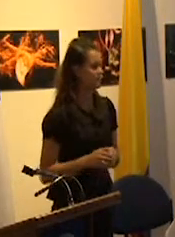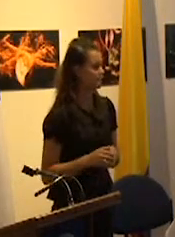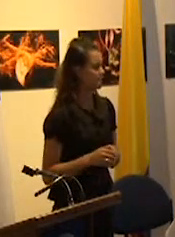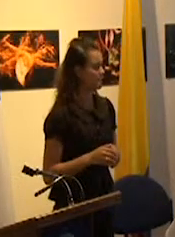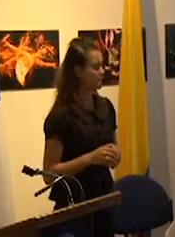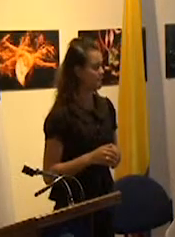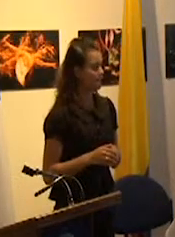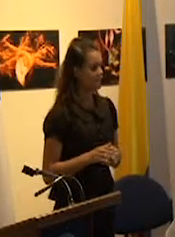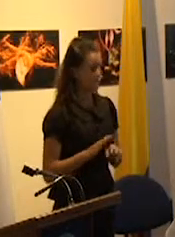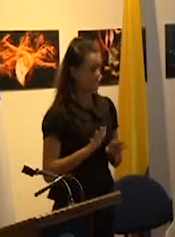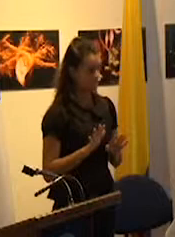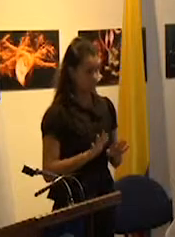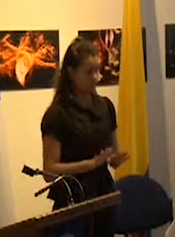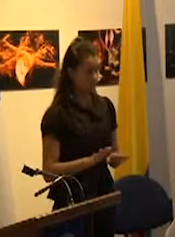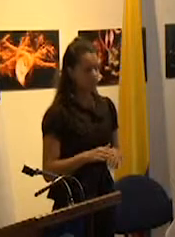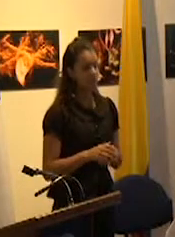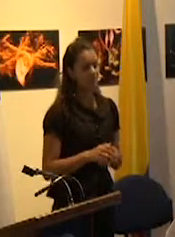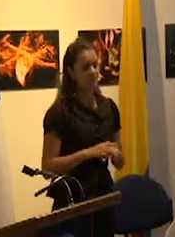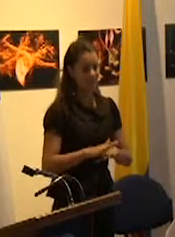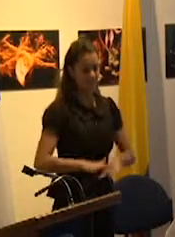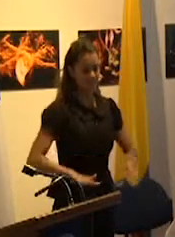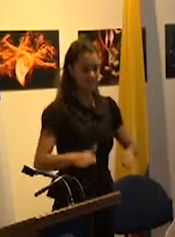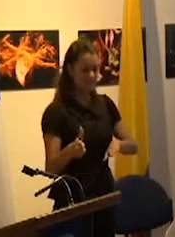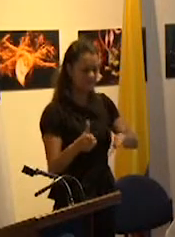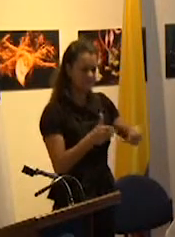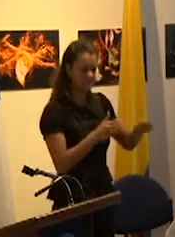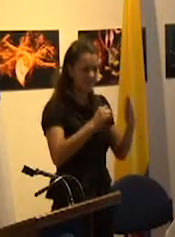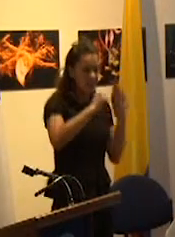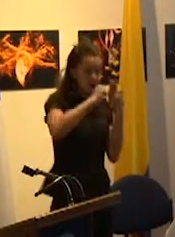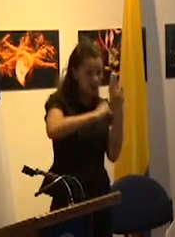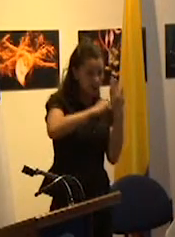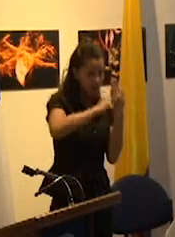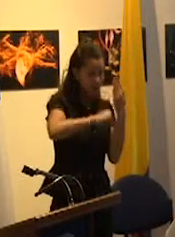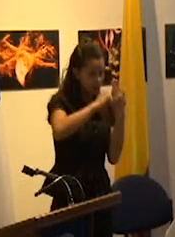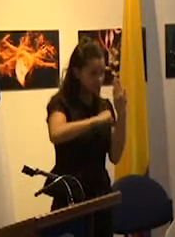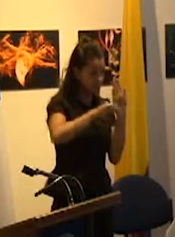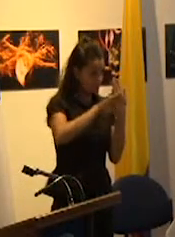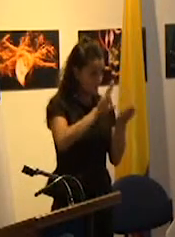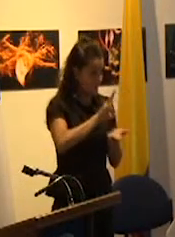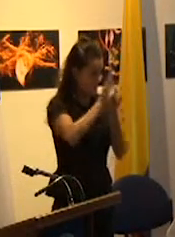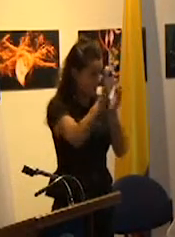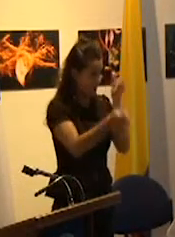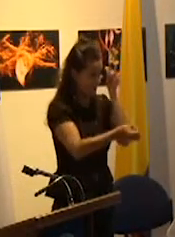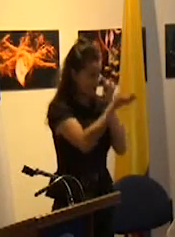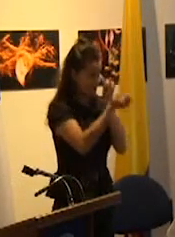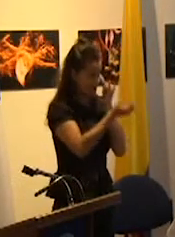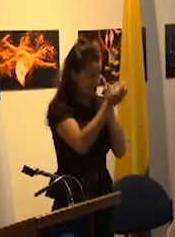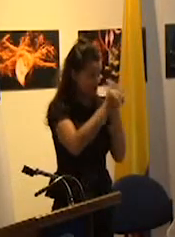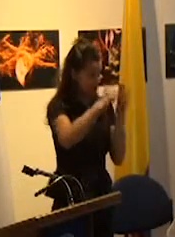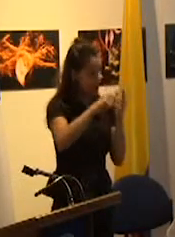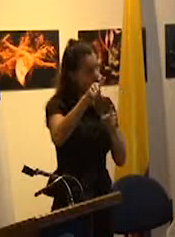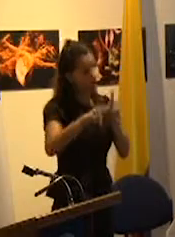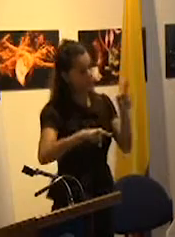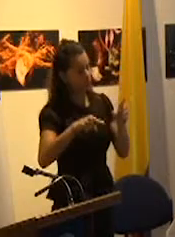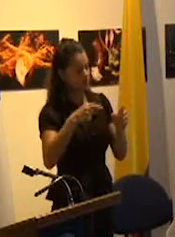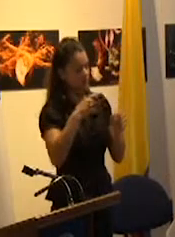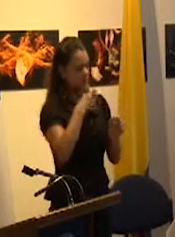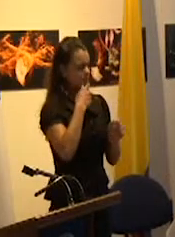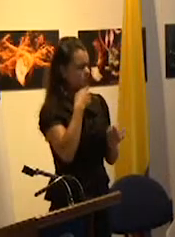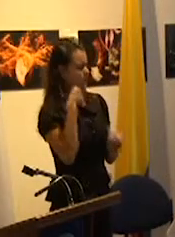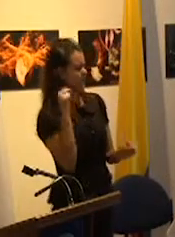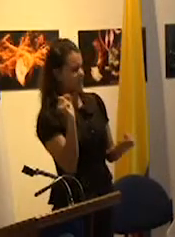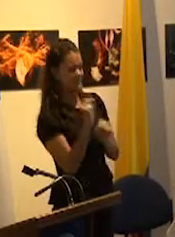en ese marco el normalismo como modelo pedagógico había comenzado a ser objeto de críticas